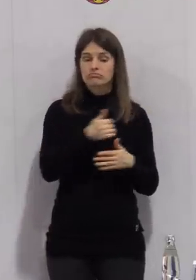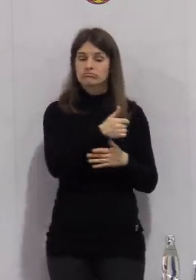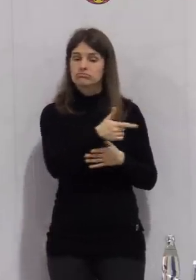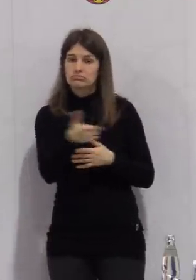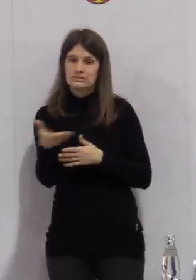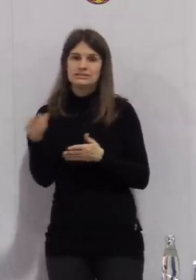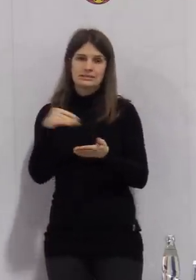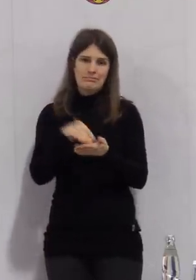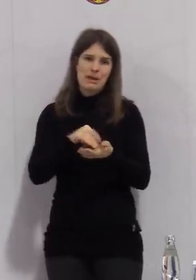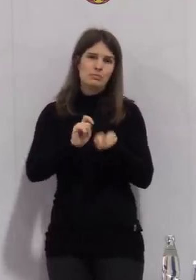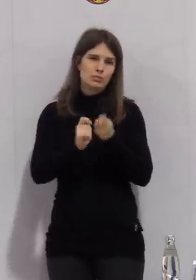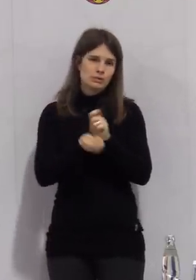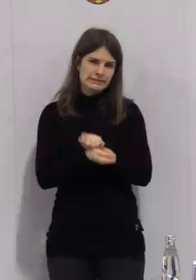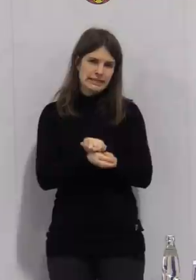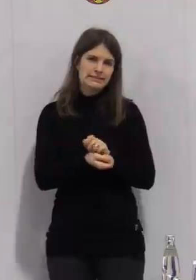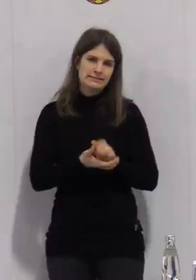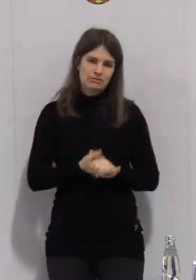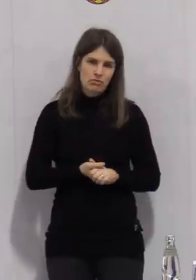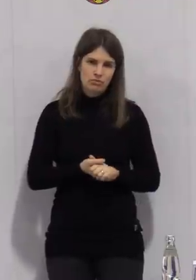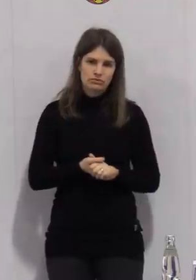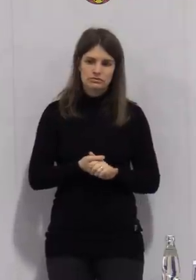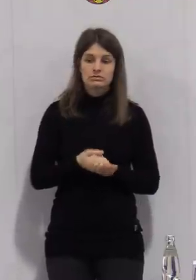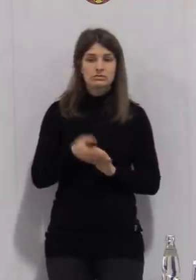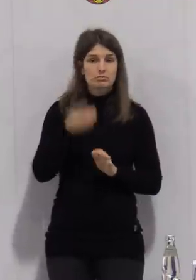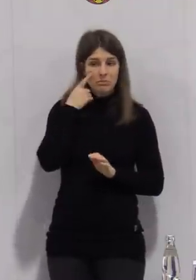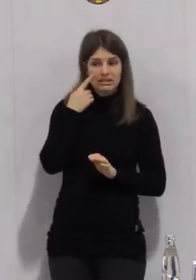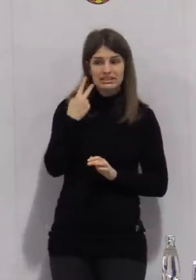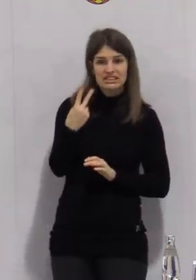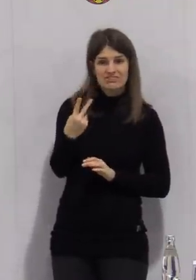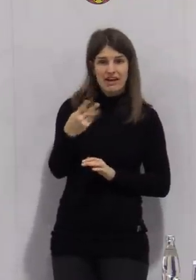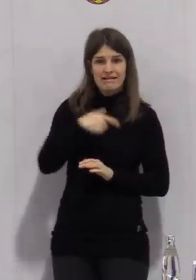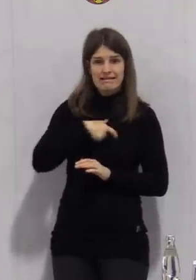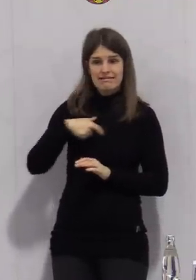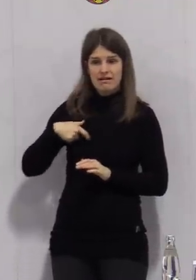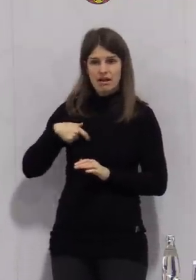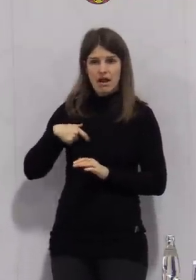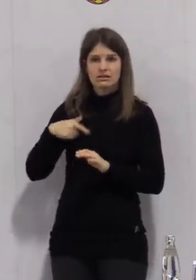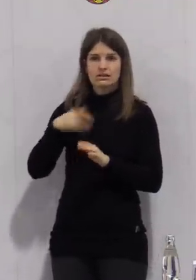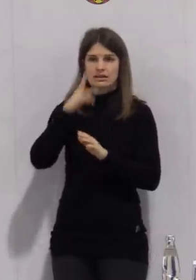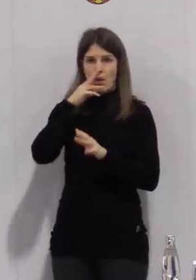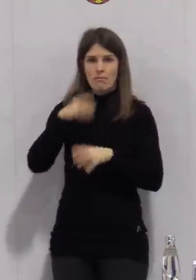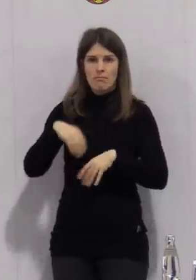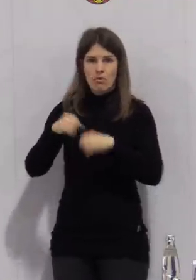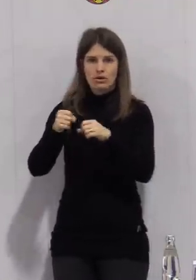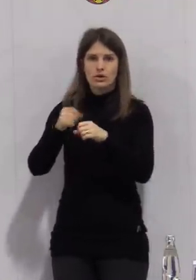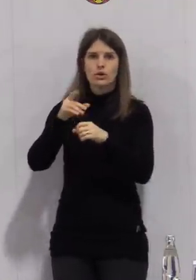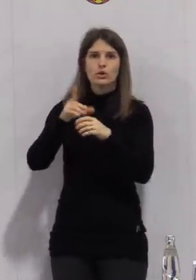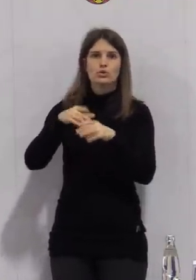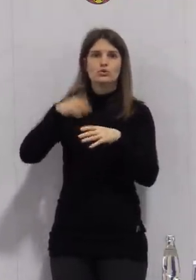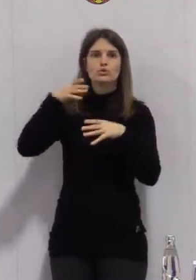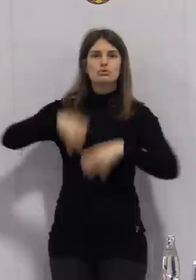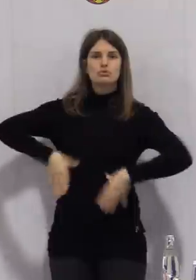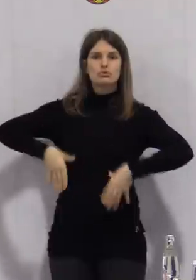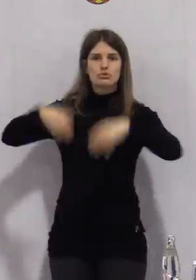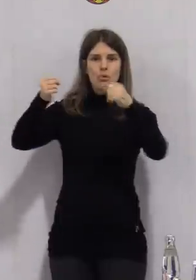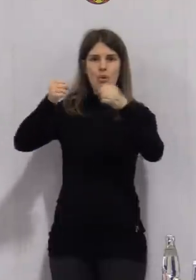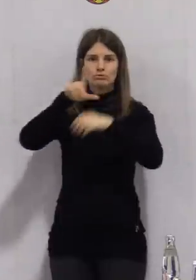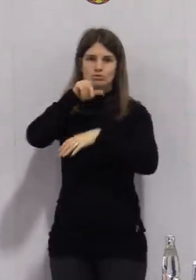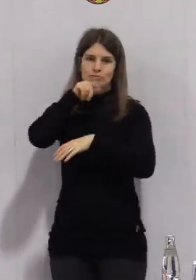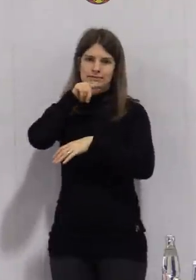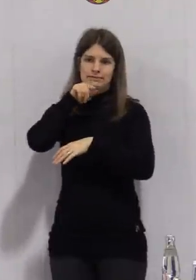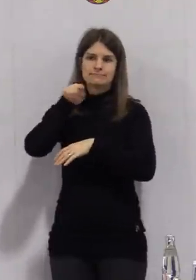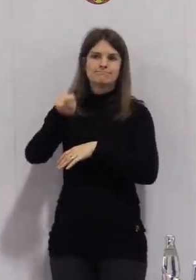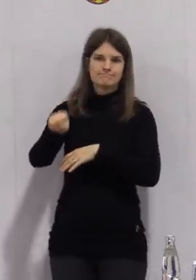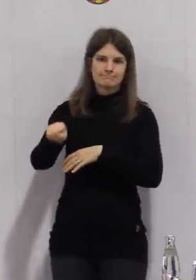Virusformen, wie gesagt, inzwischen in zwei Kindergärten, im Nauenburger Bereich, der bereits erwähnt wurde, der Domspatz. Dieser